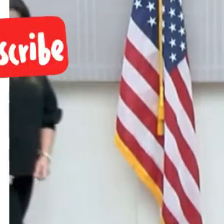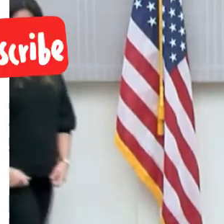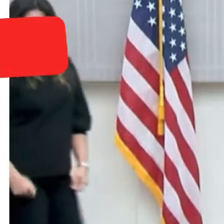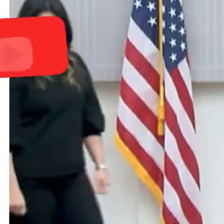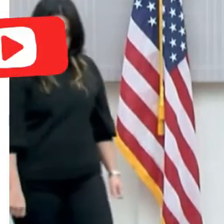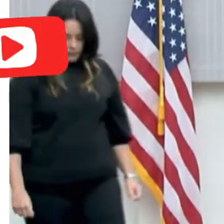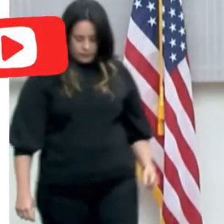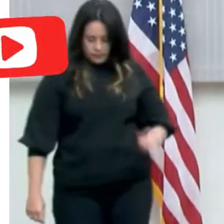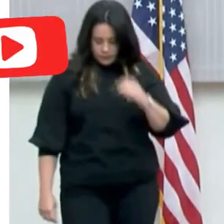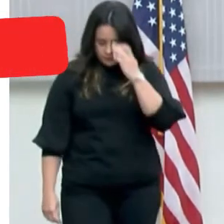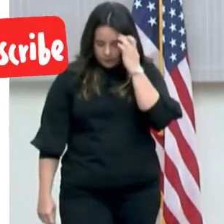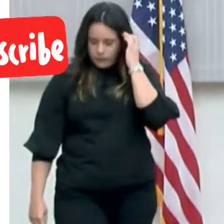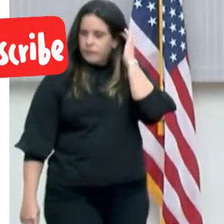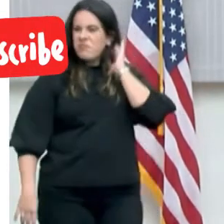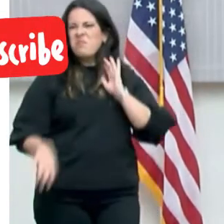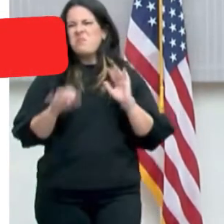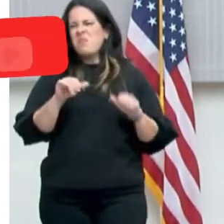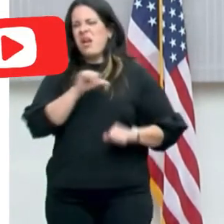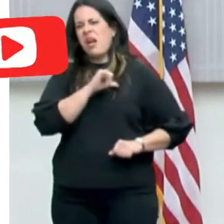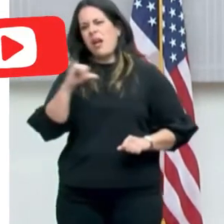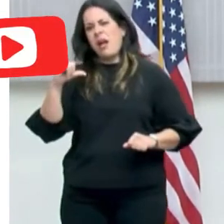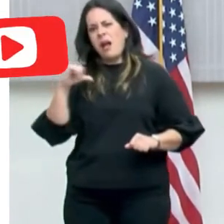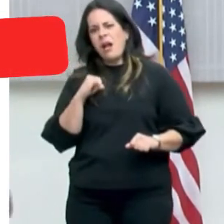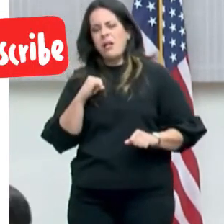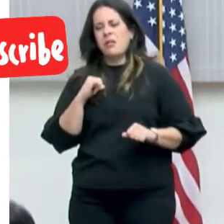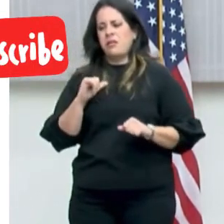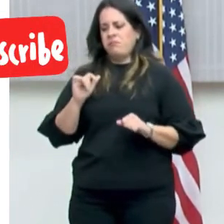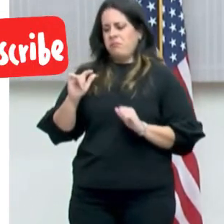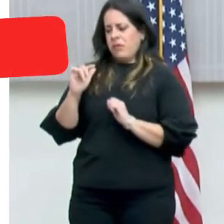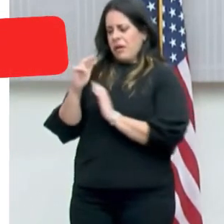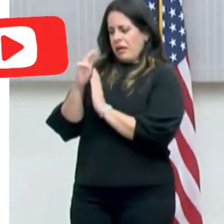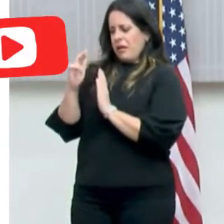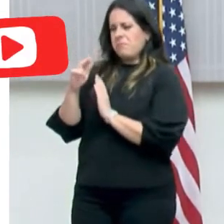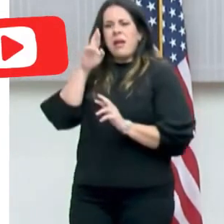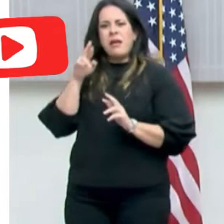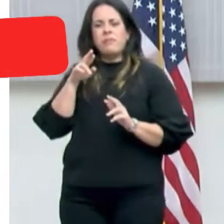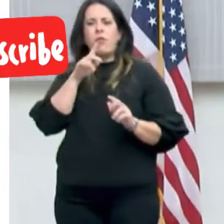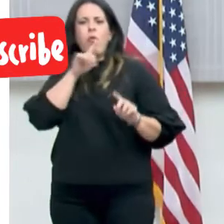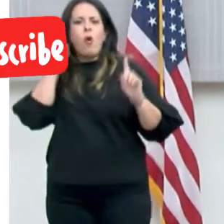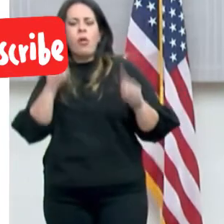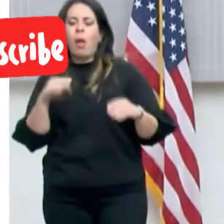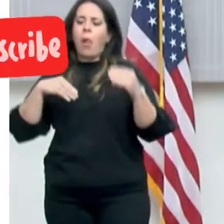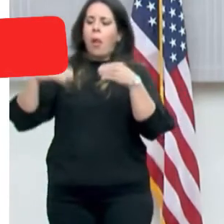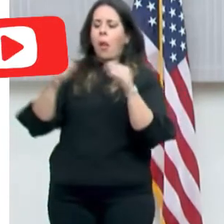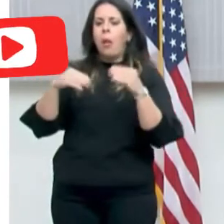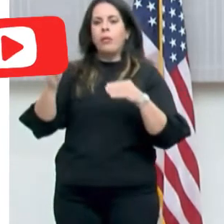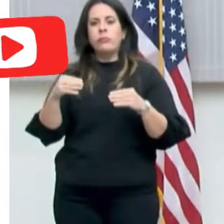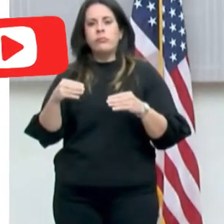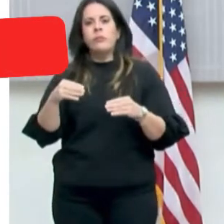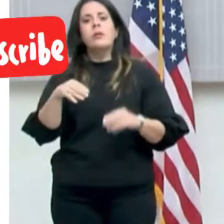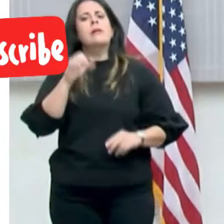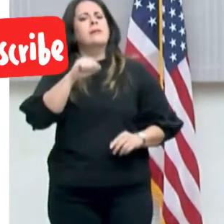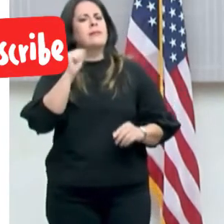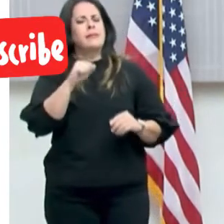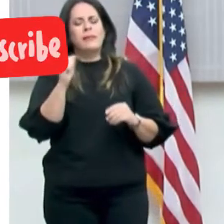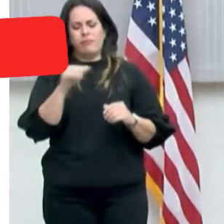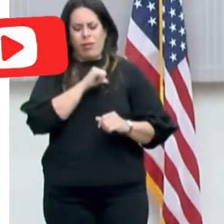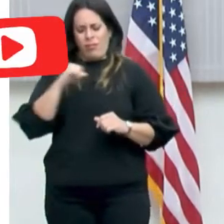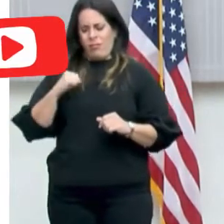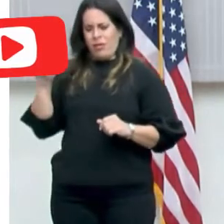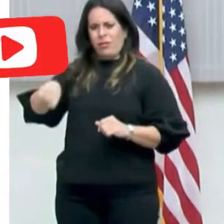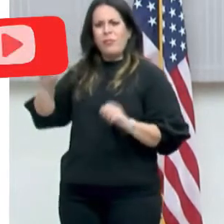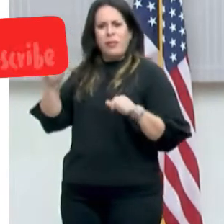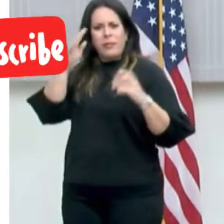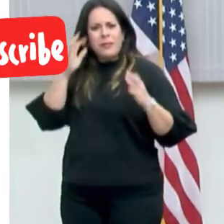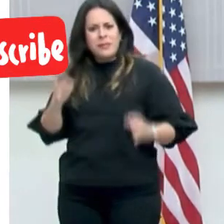¿Puede un alcalde flexibilizar más lo que usted ha establecido ahora? siempre los alcaldes pueden ir más allá, si así lo